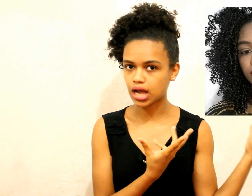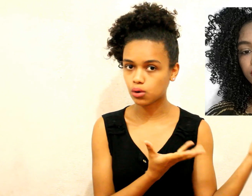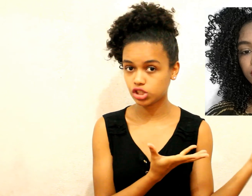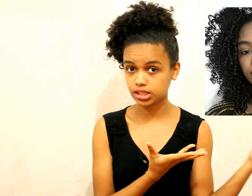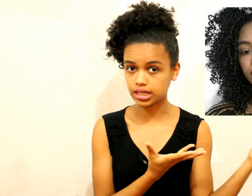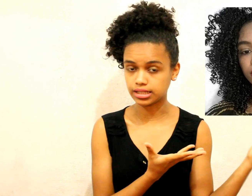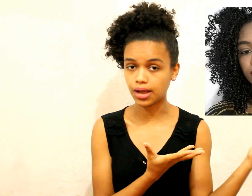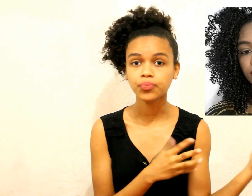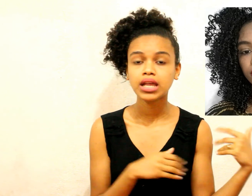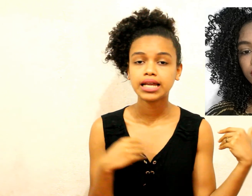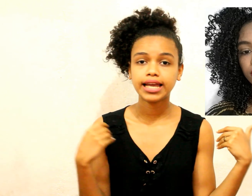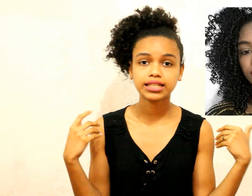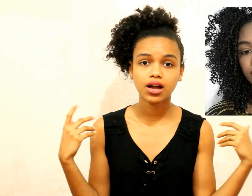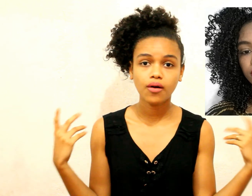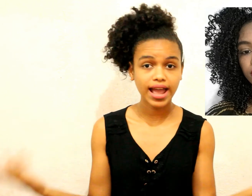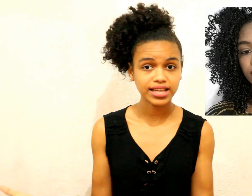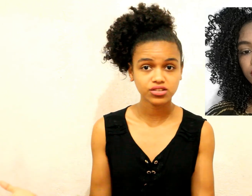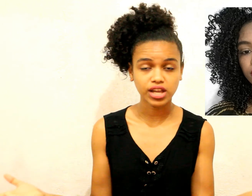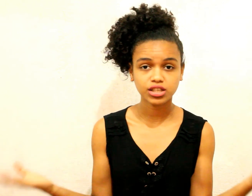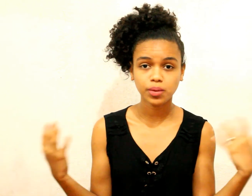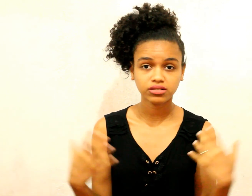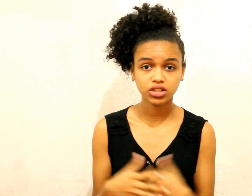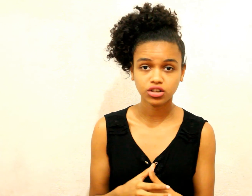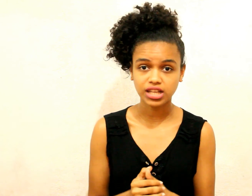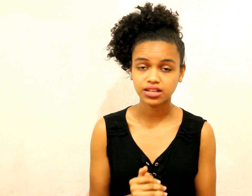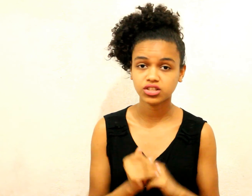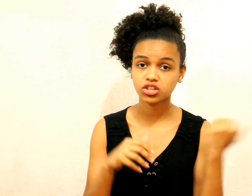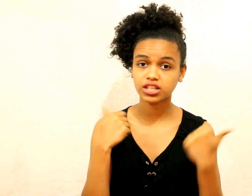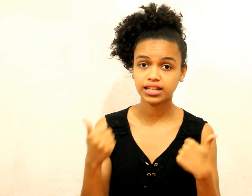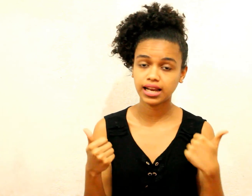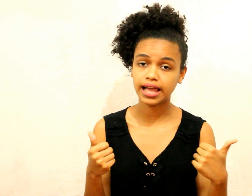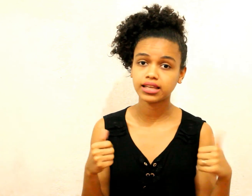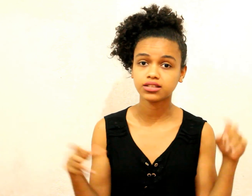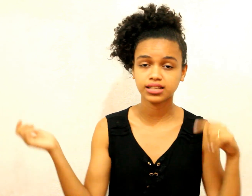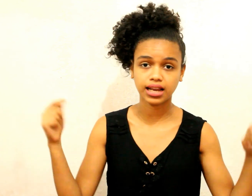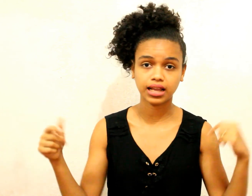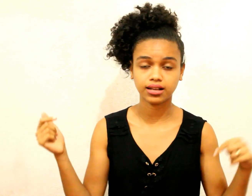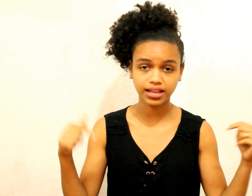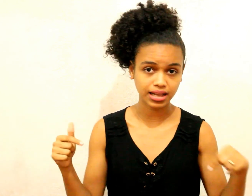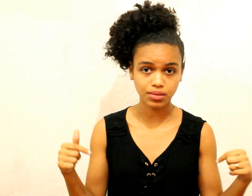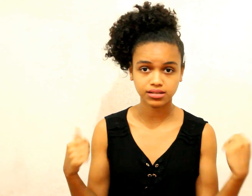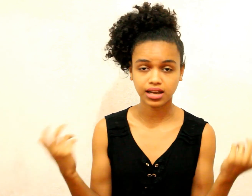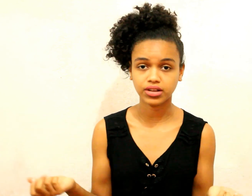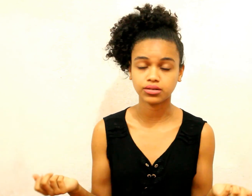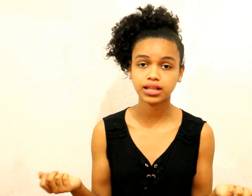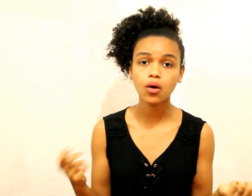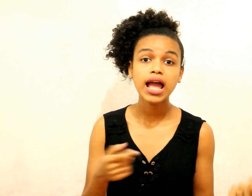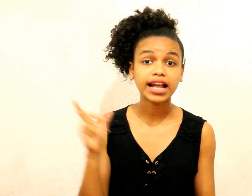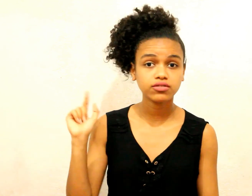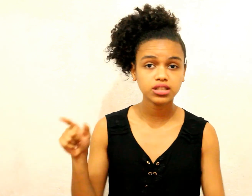Hoje em dia Tá Então é isso gente Espero que vocês tenham gostado Se vocês gostaram Dê like Não se esquece Que vai clicar aqui embaixo Se inscreve aqui no canal Ativa o sininho